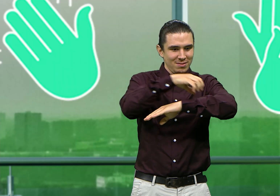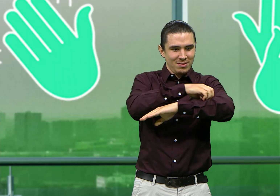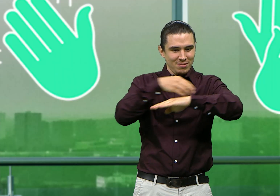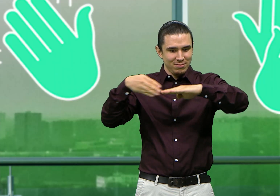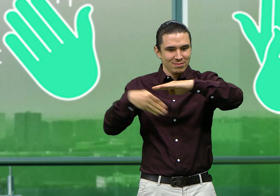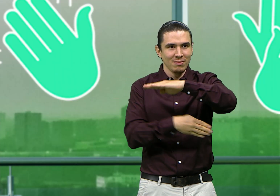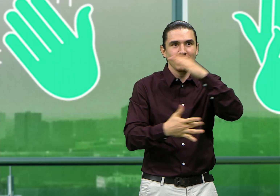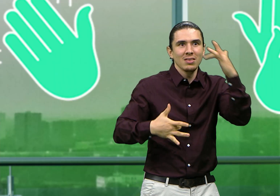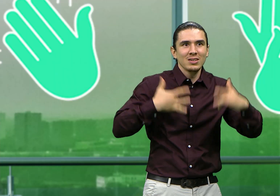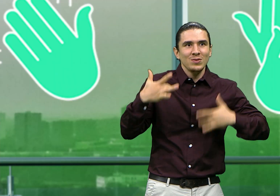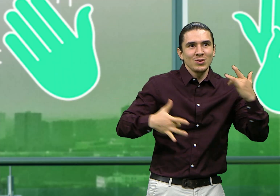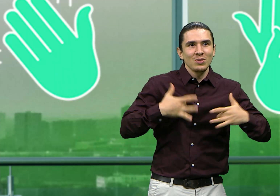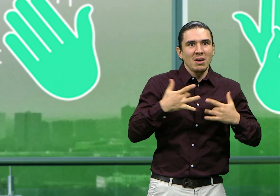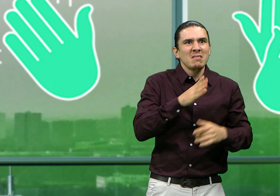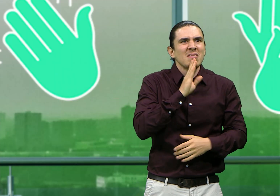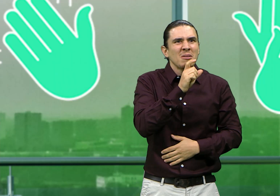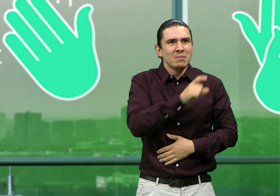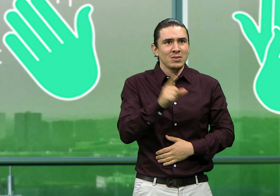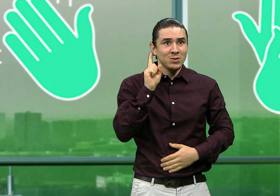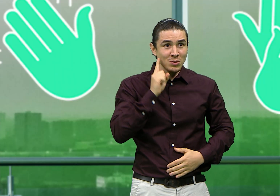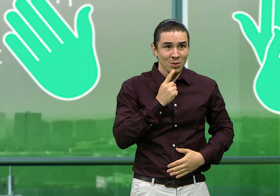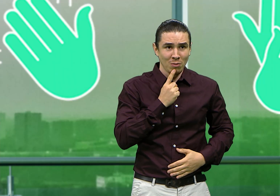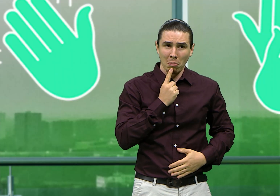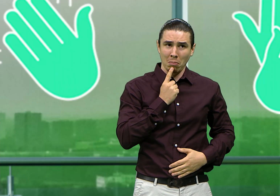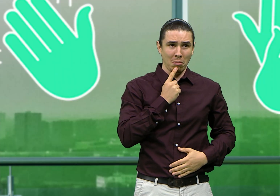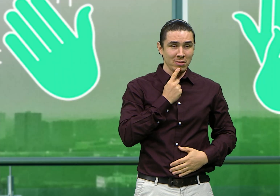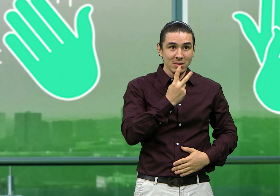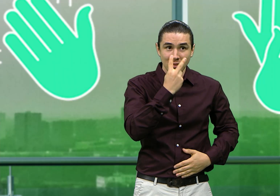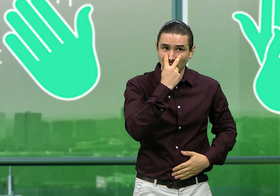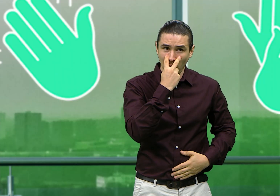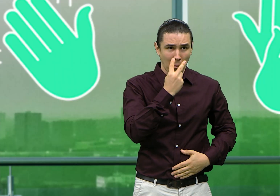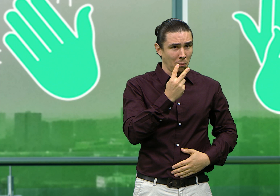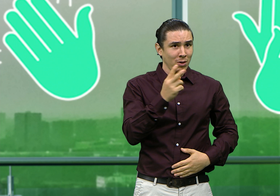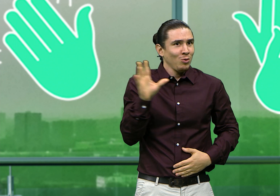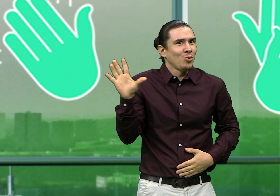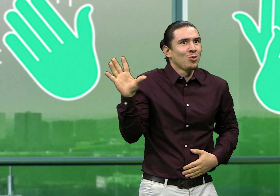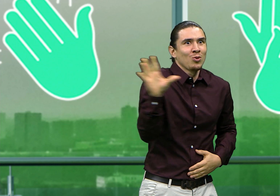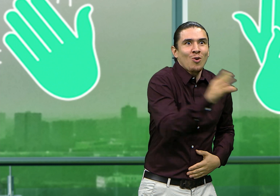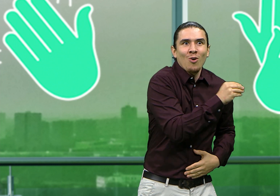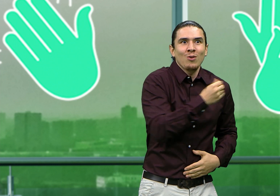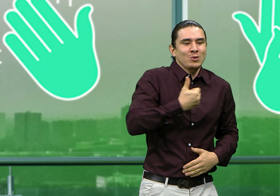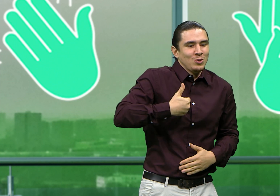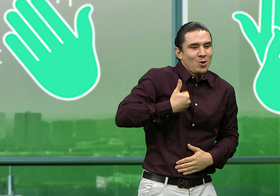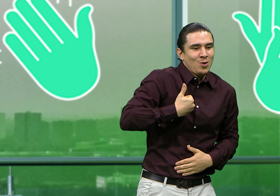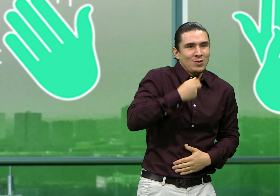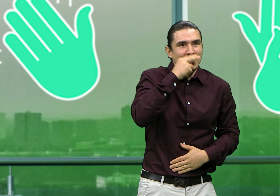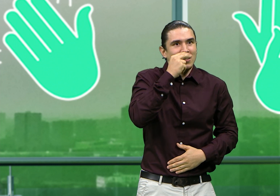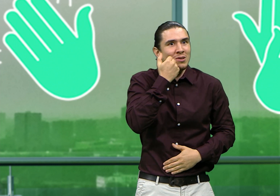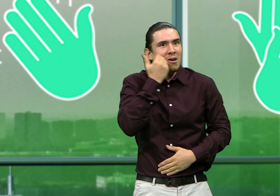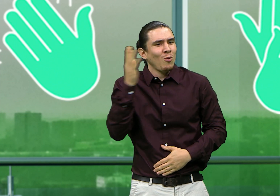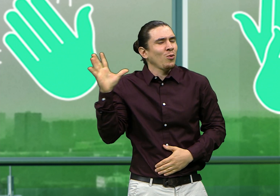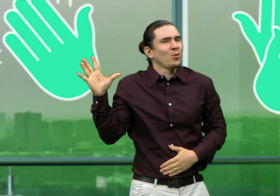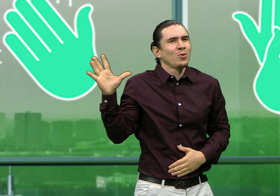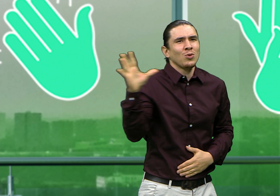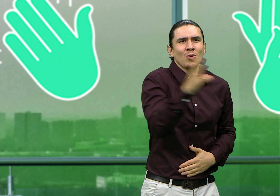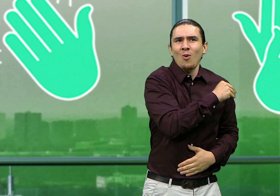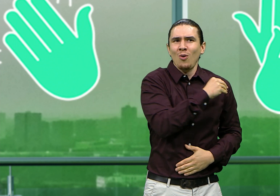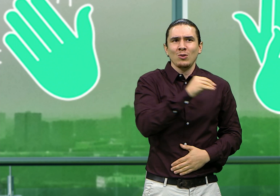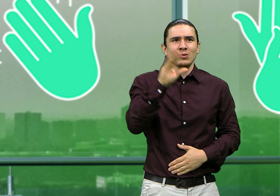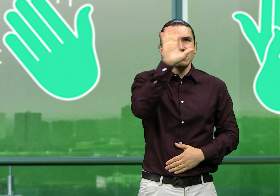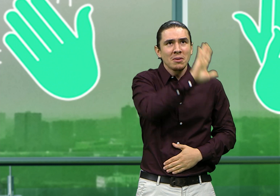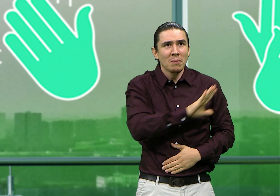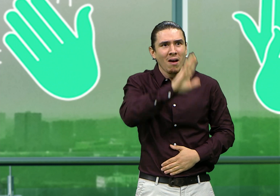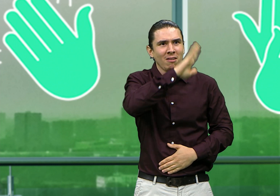Excelente, excelente el Parque Explora. Es incluyente, no solo para personas sordas y ciegas, es para la comunidad en general, niños, jóvenes,